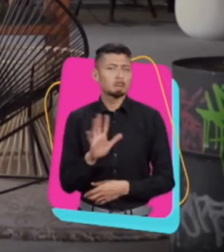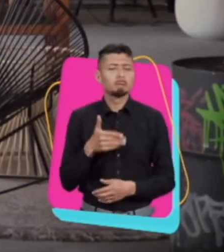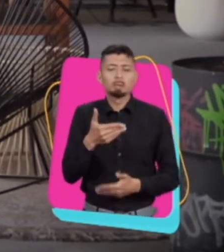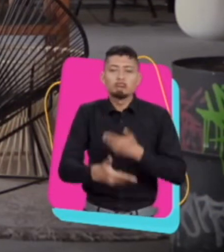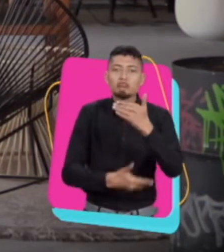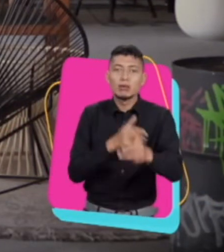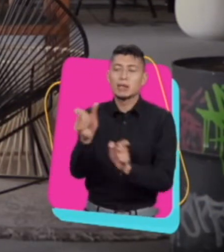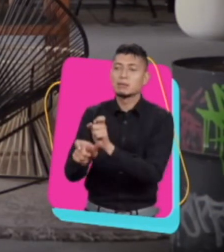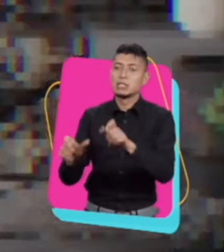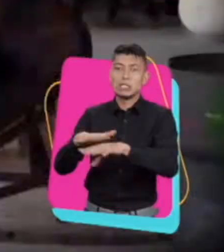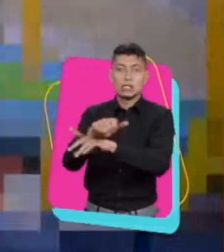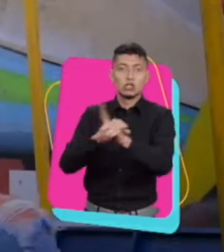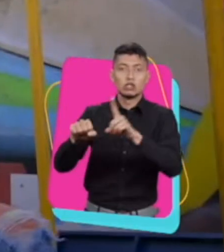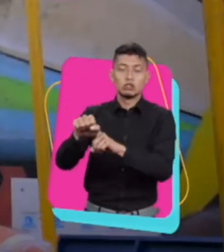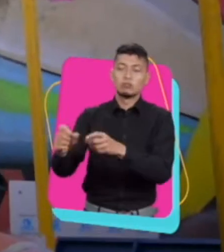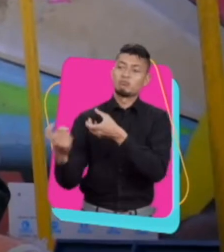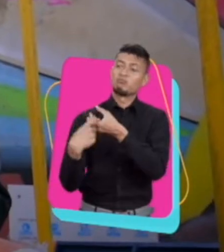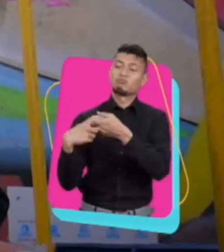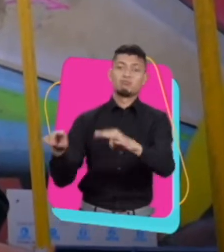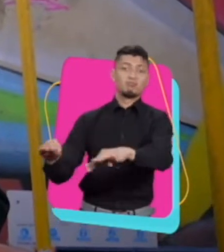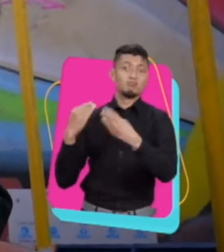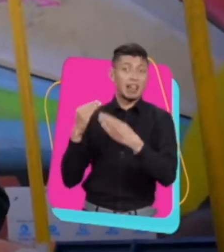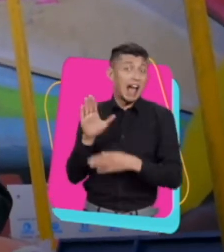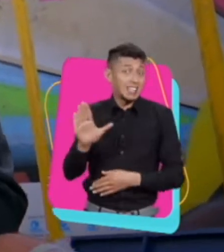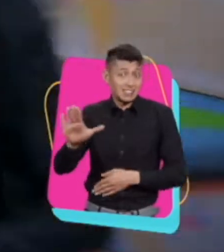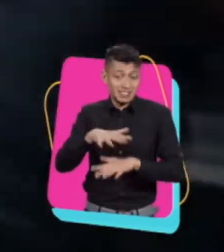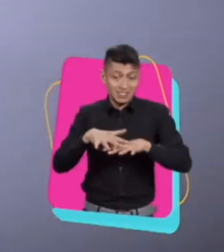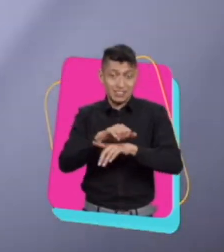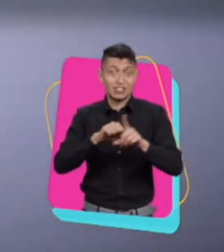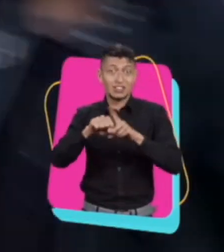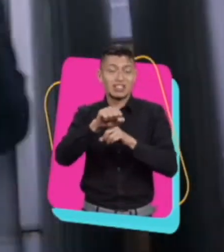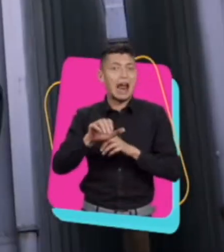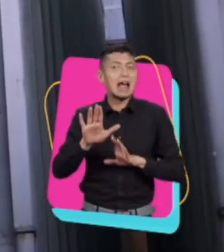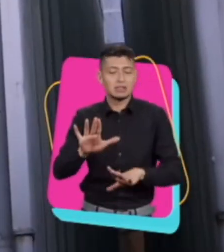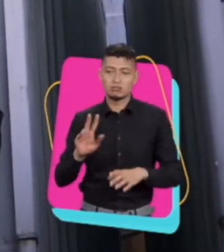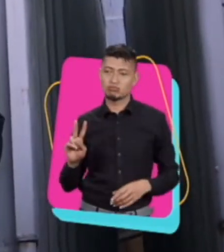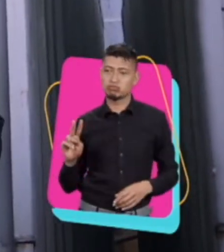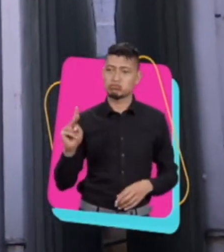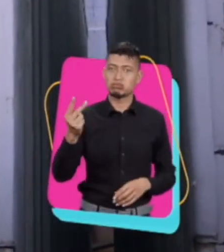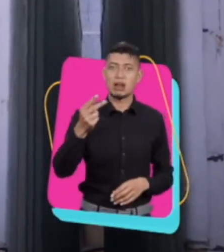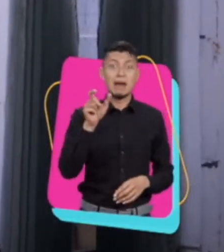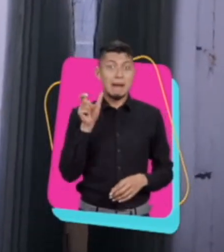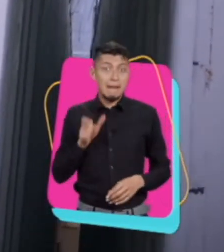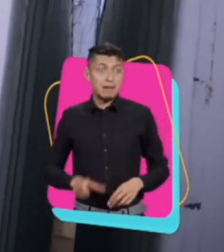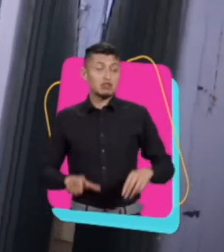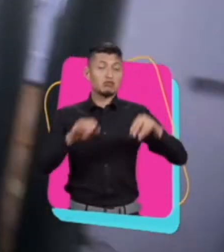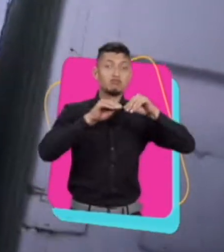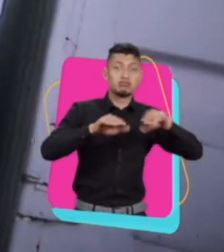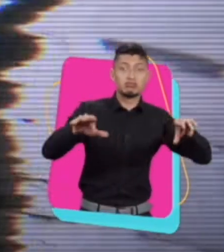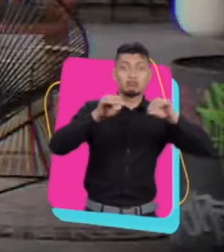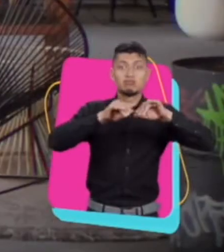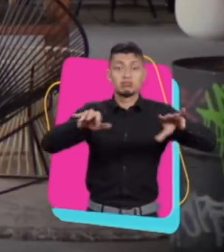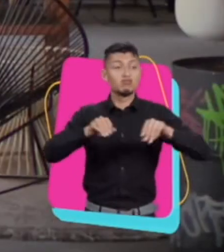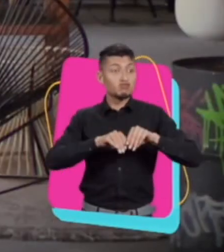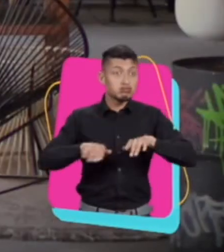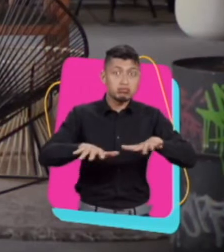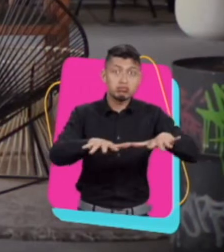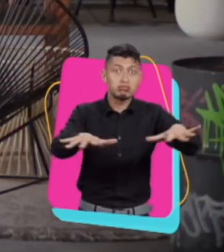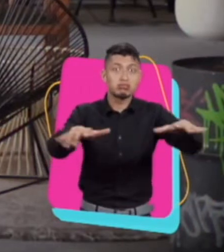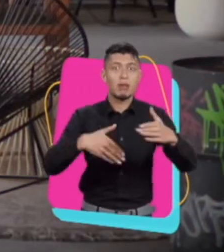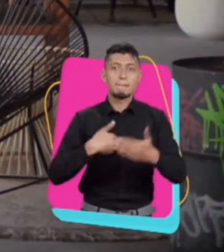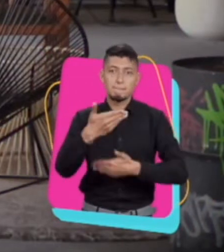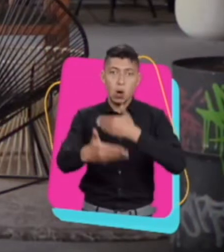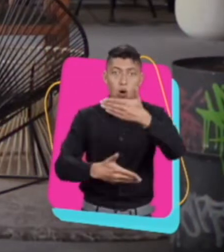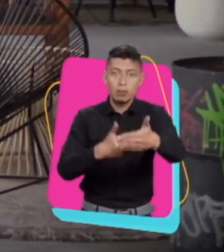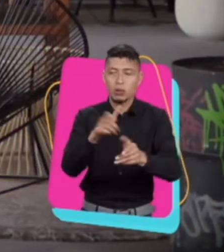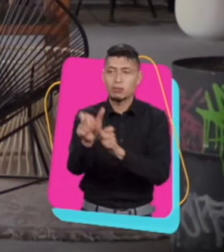como que se ha ido dando a través de las redes sociales. Y es que las redes sociales son así, van evolucionando y si alguna persona tiene un mensaje para dar, este mensaje se